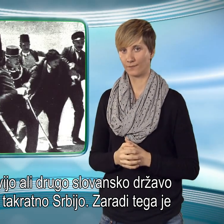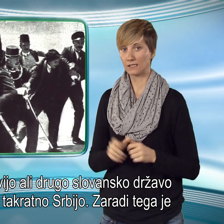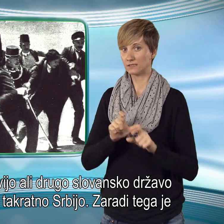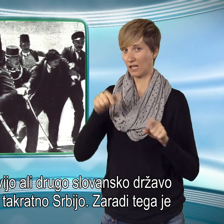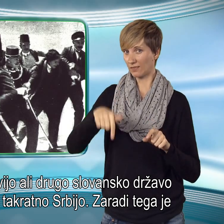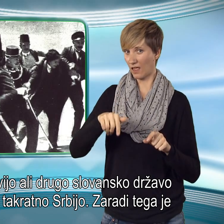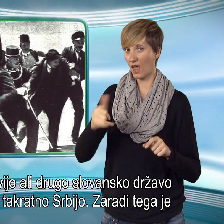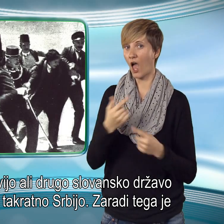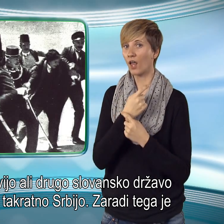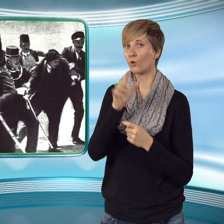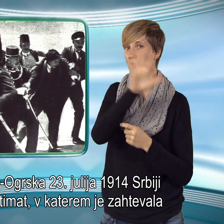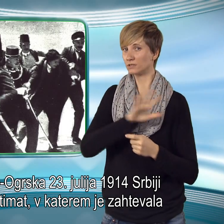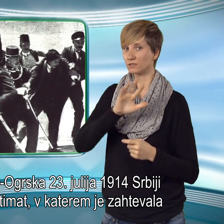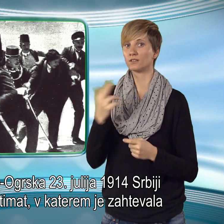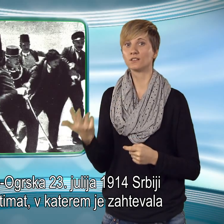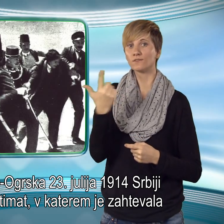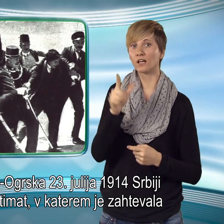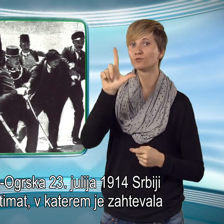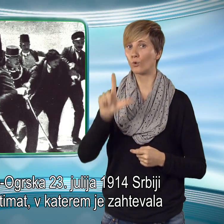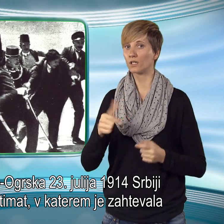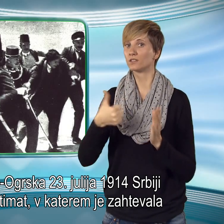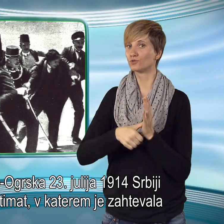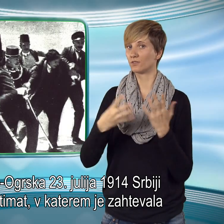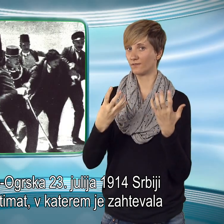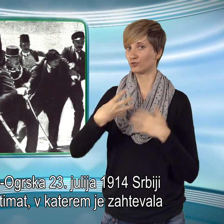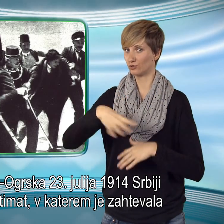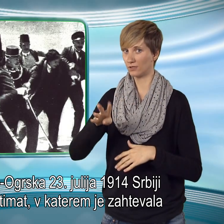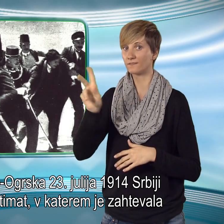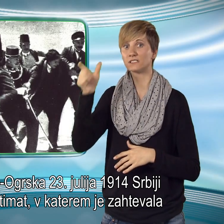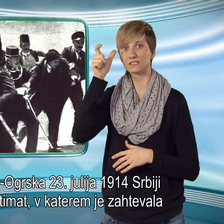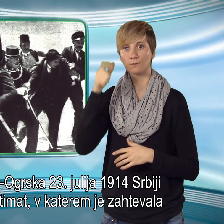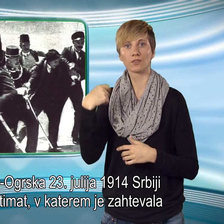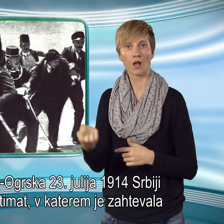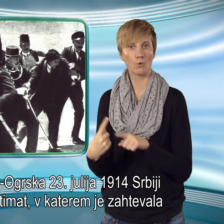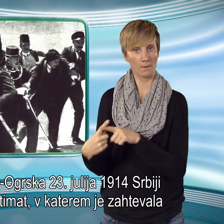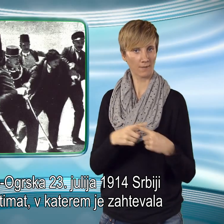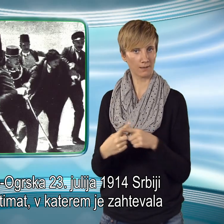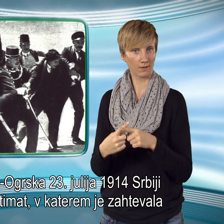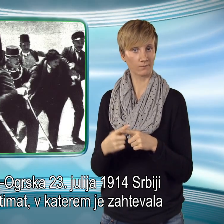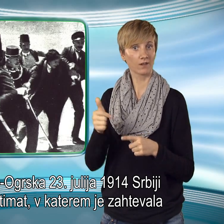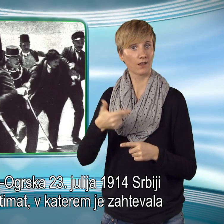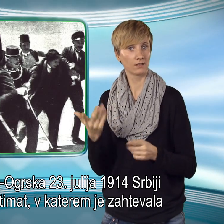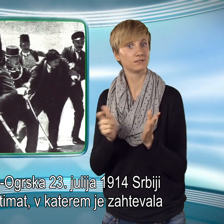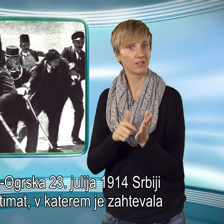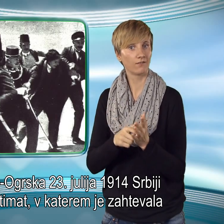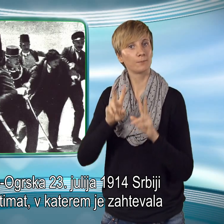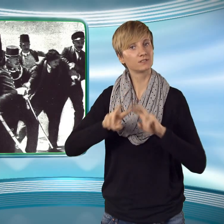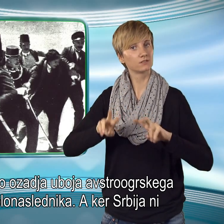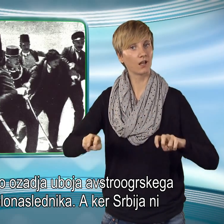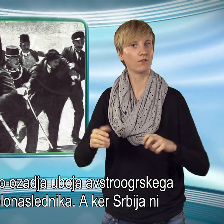Zaradi tega je Avstro-Ogrska 23. julja 1914 Srbiji dala ultimat, v katerem